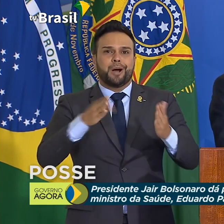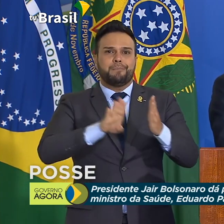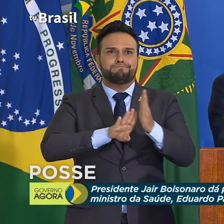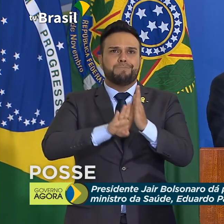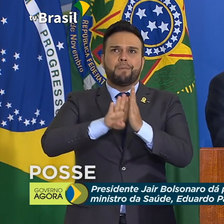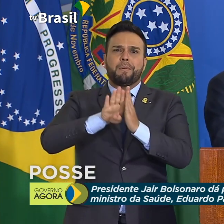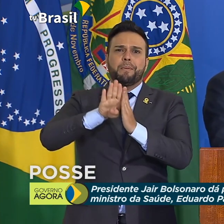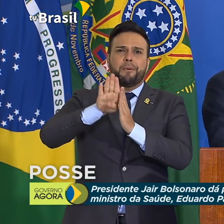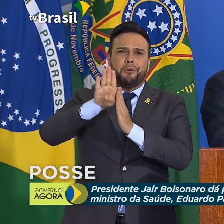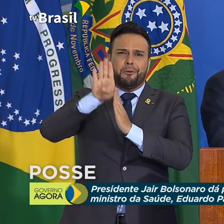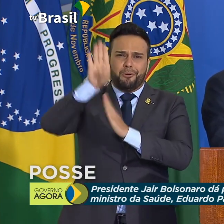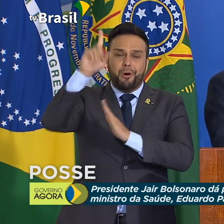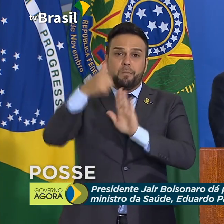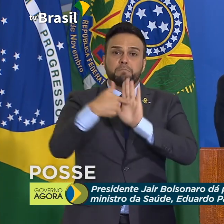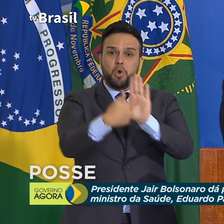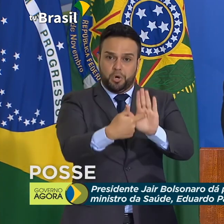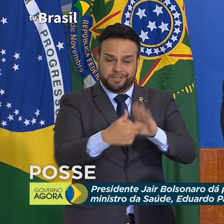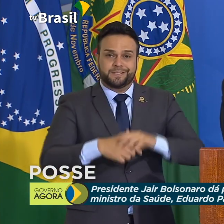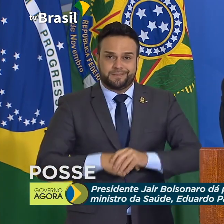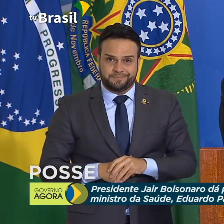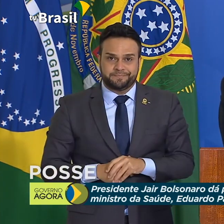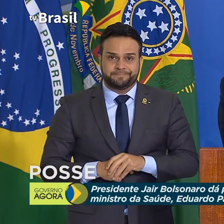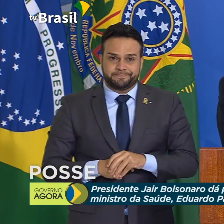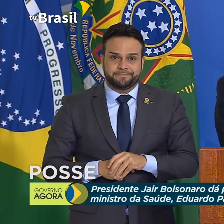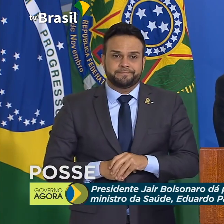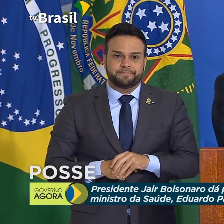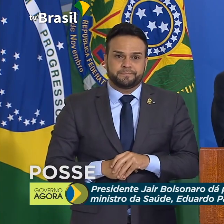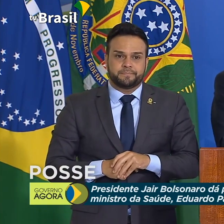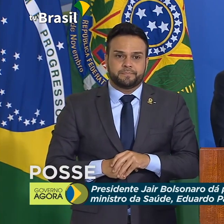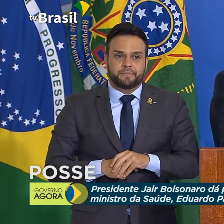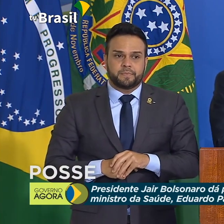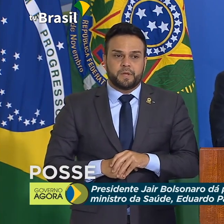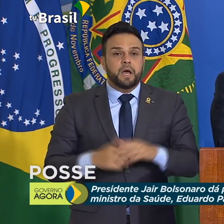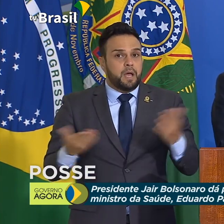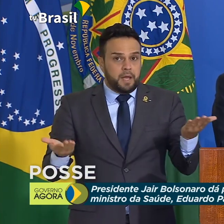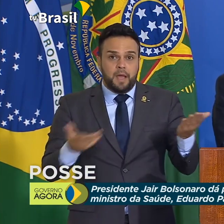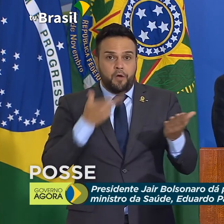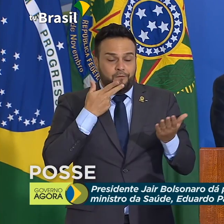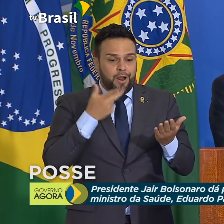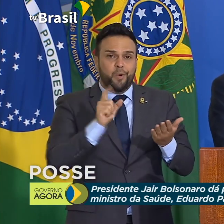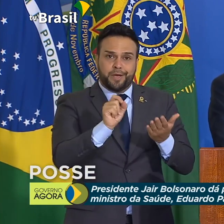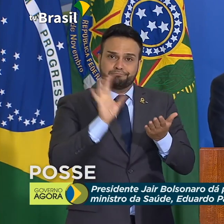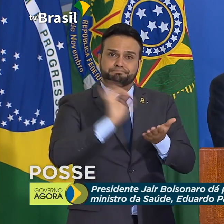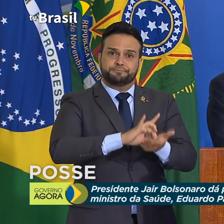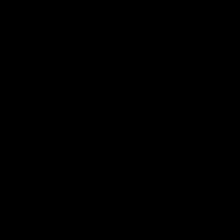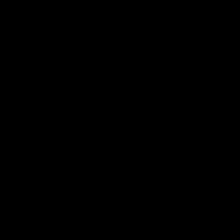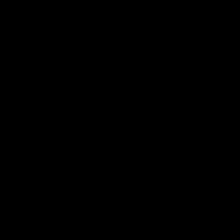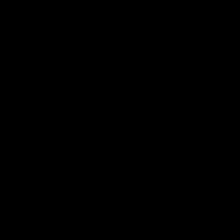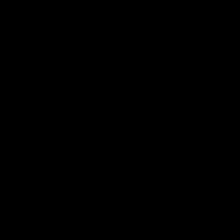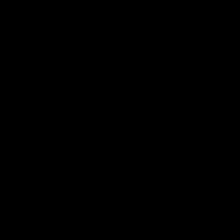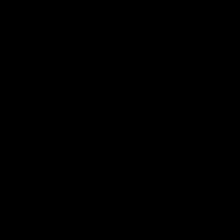aparecendo. Não joguei. Era apenas uma realidade que botava na mesa.